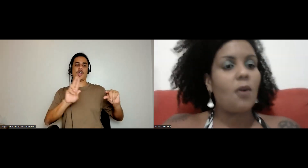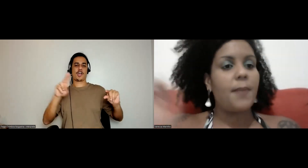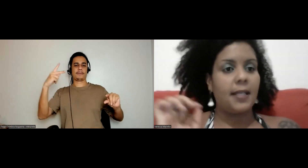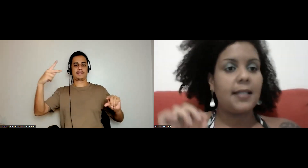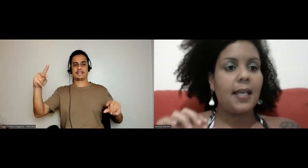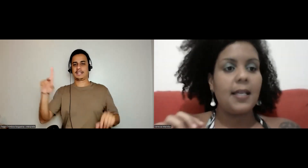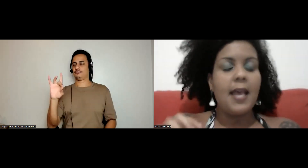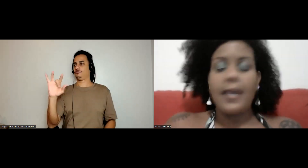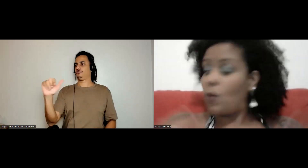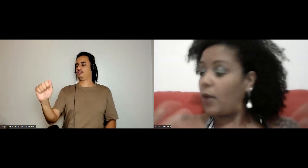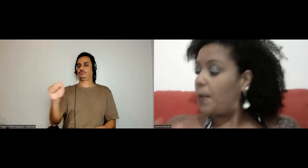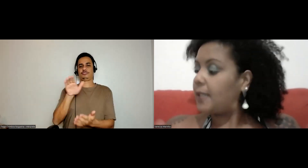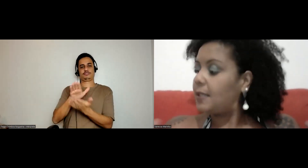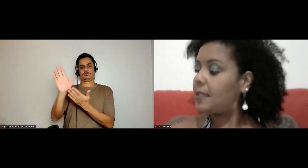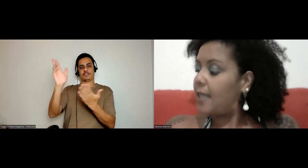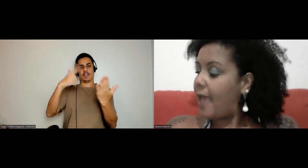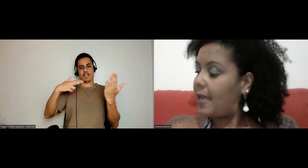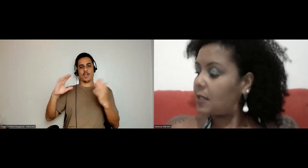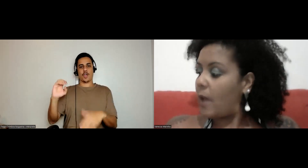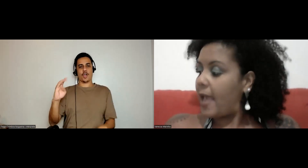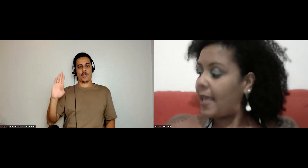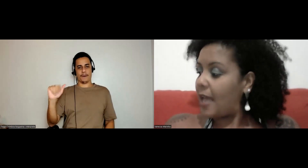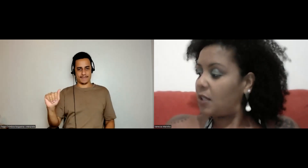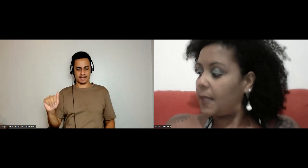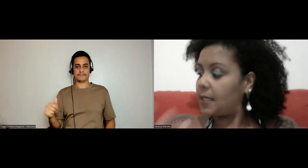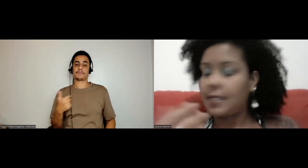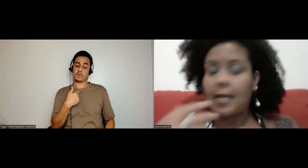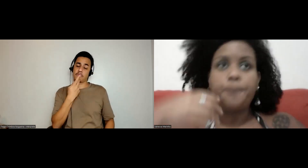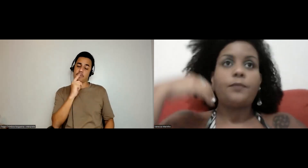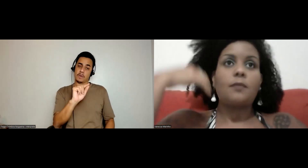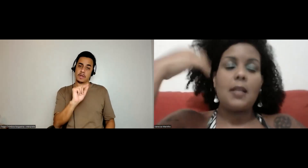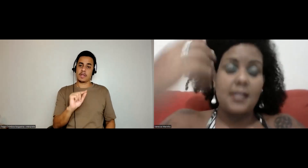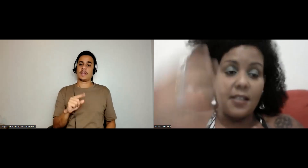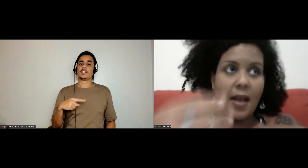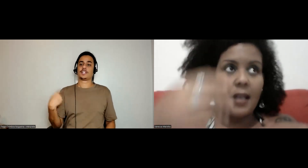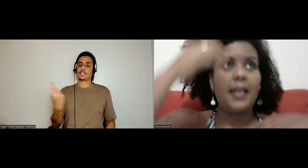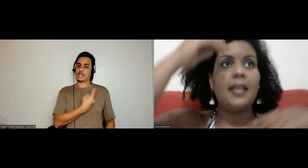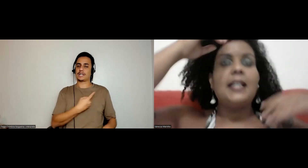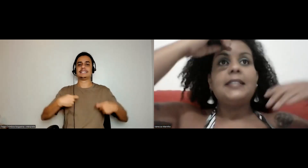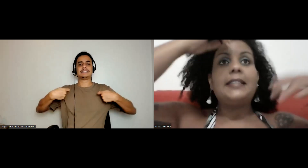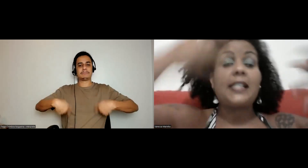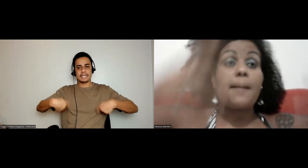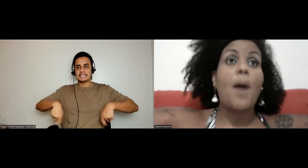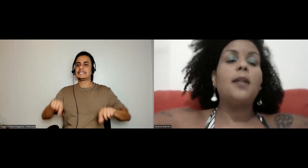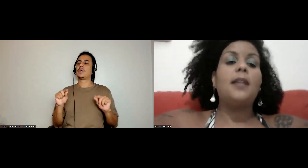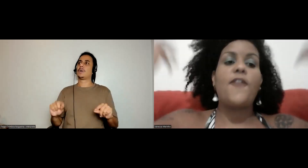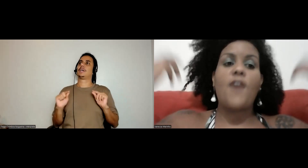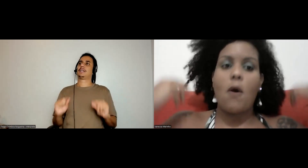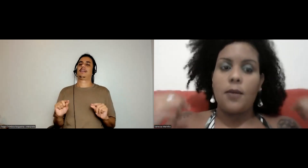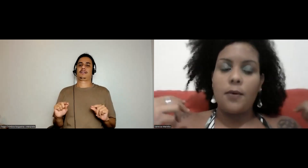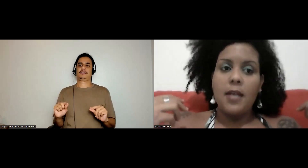data da obra, entende? Então, que eu tenho para te dizer é isso, é que a gente precisa se valer desse